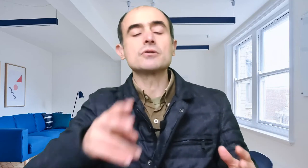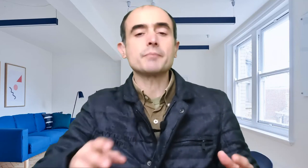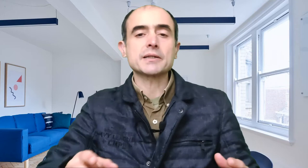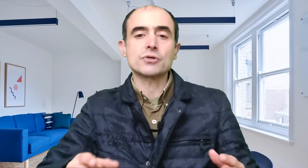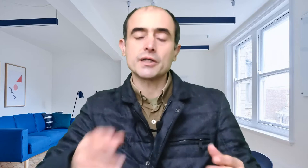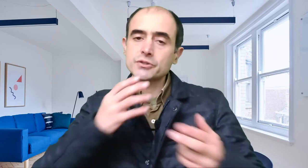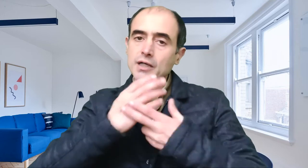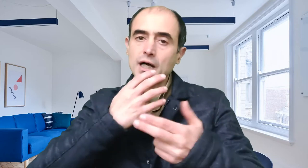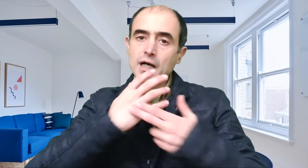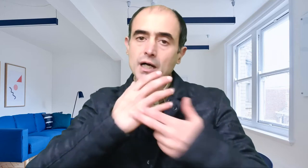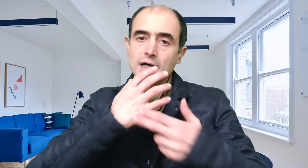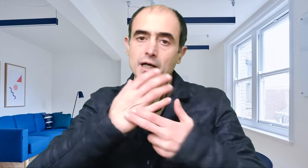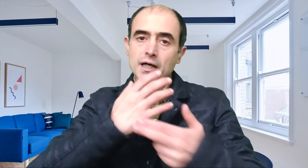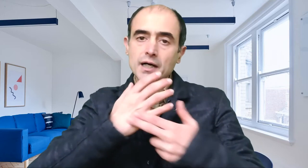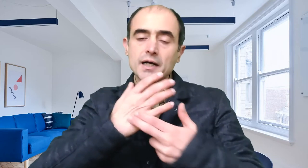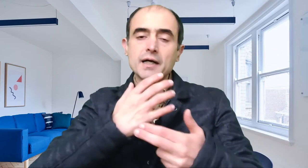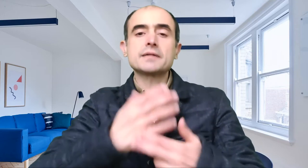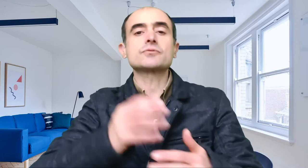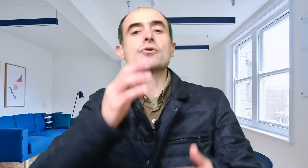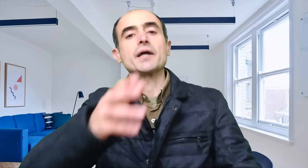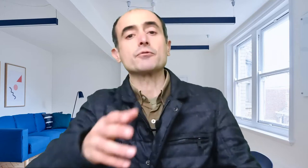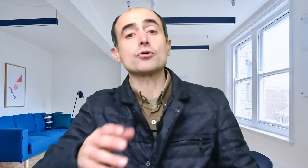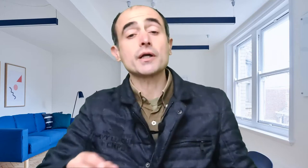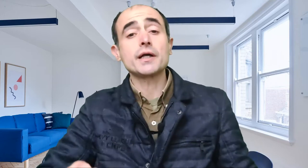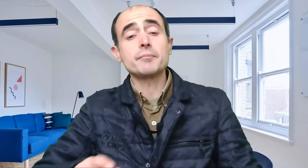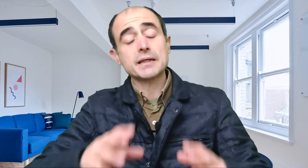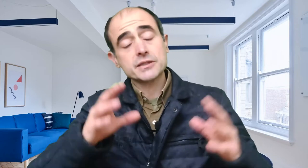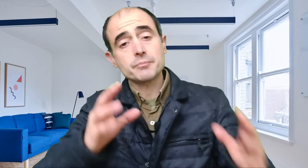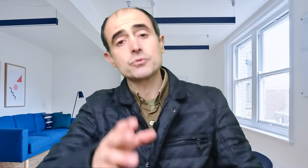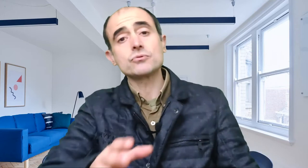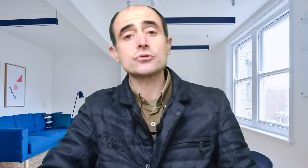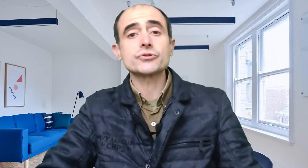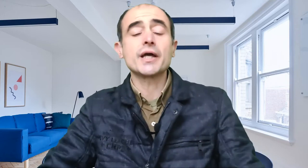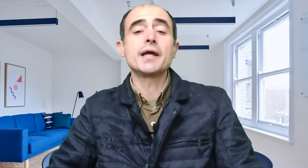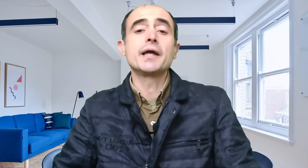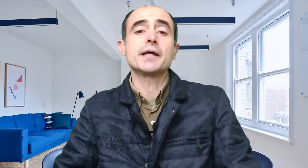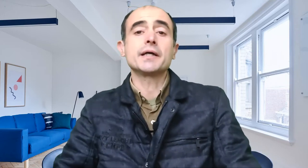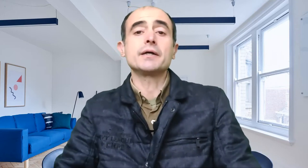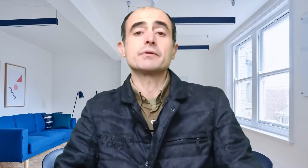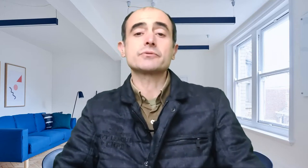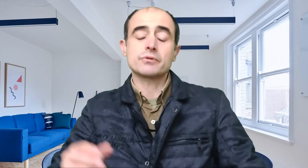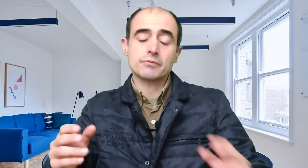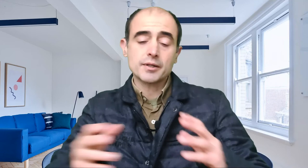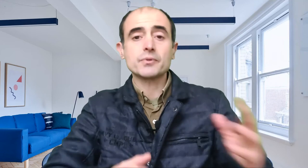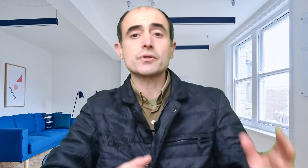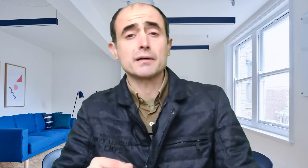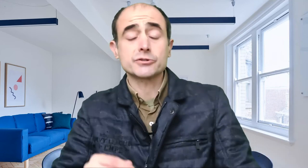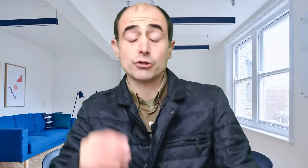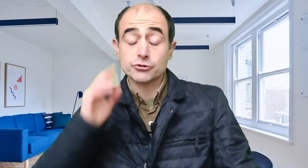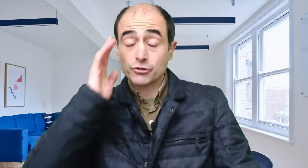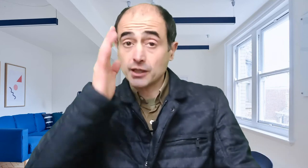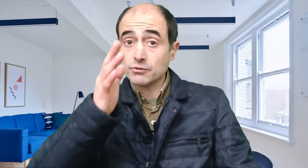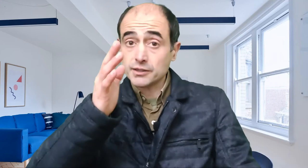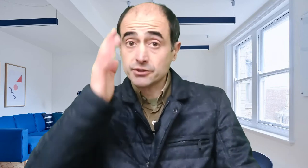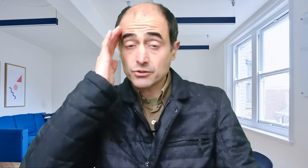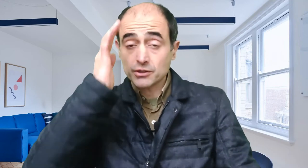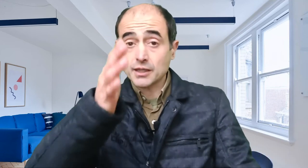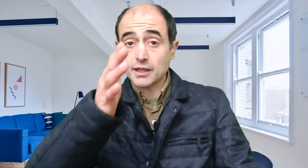paso es a toque toque en base a puntos de nuestro cuerpo asociando y sintonizando